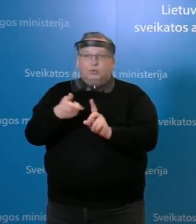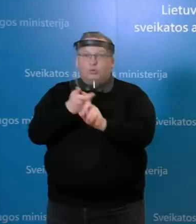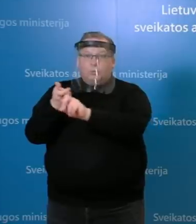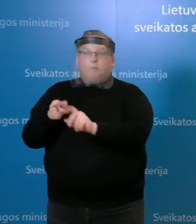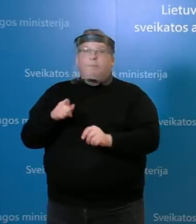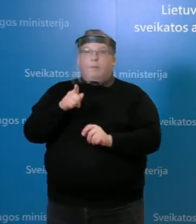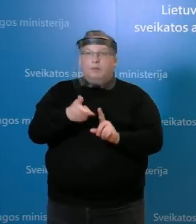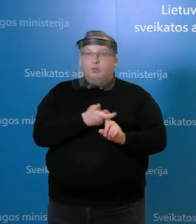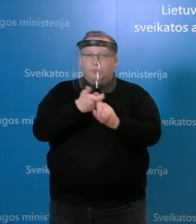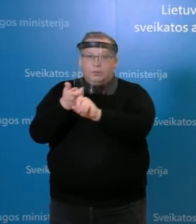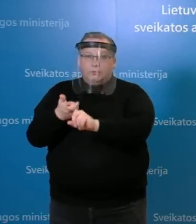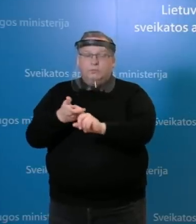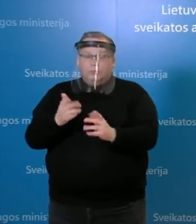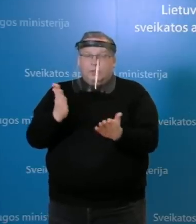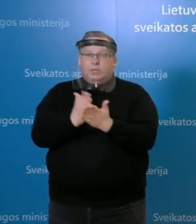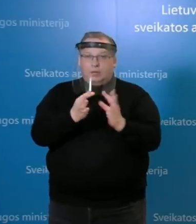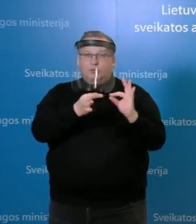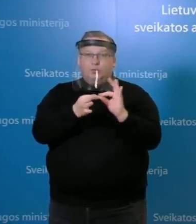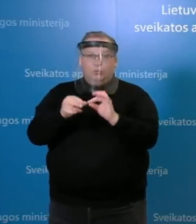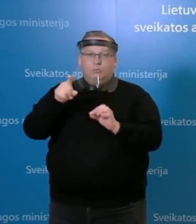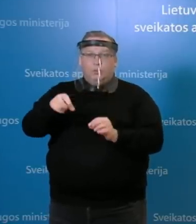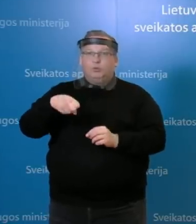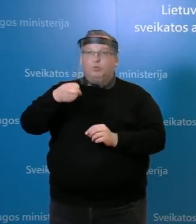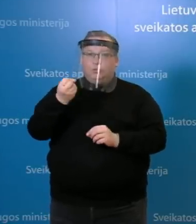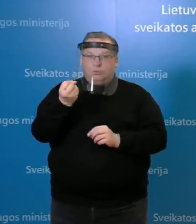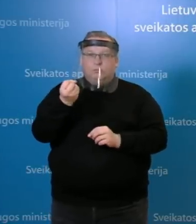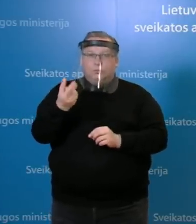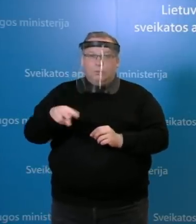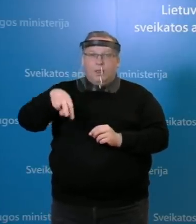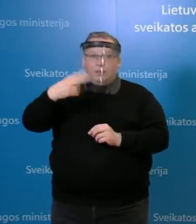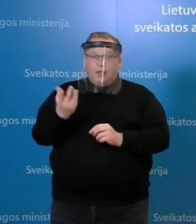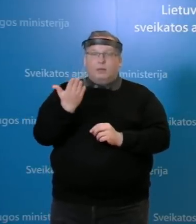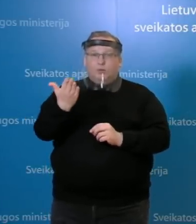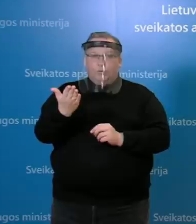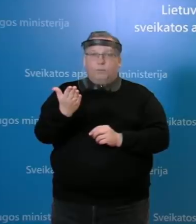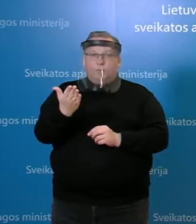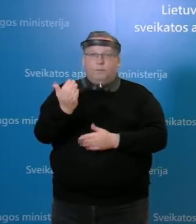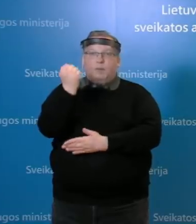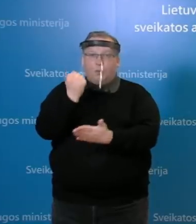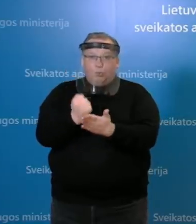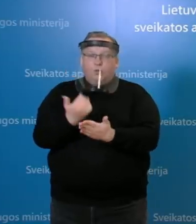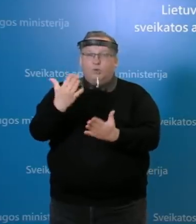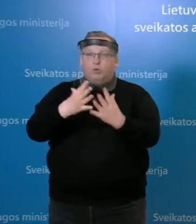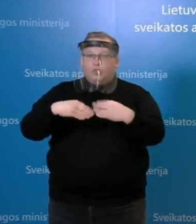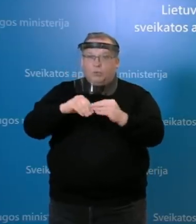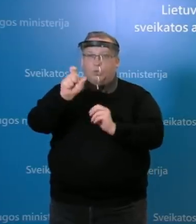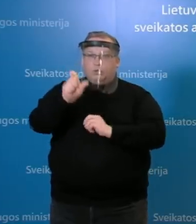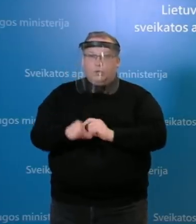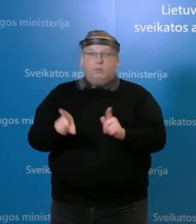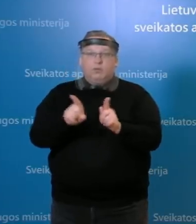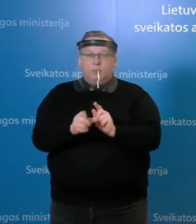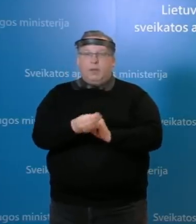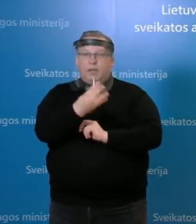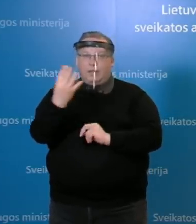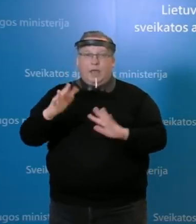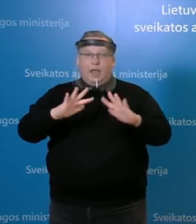susijęs su Vilniaus miesto klinikinės ligoninės darbuotojų, tai yra jo šeimos nariai. Ir jau keli atvejai su tuo pačiu darbuotojų